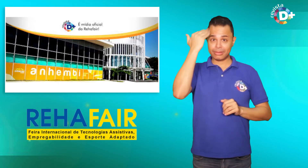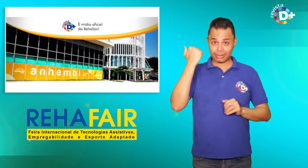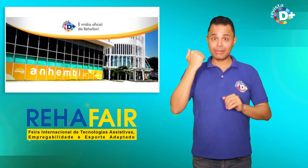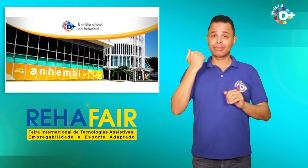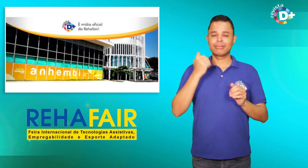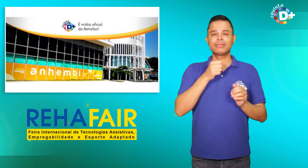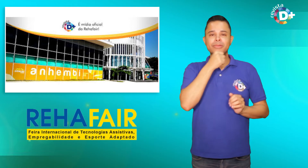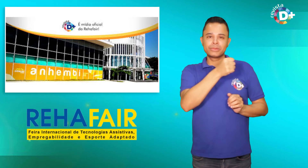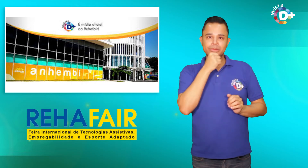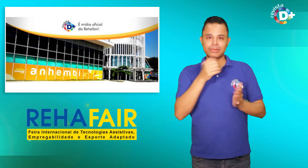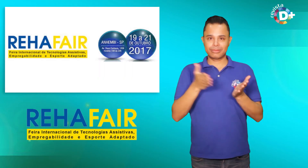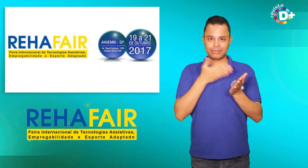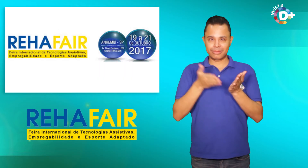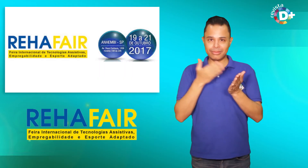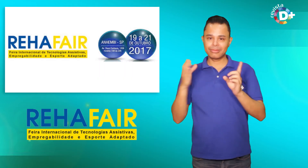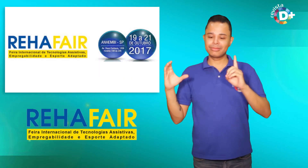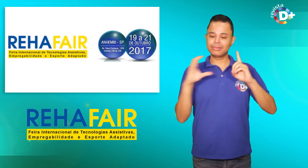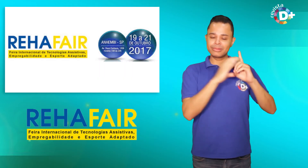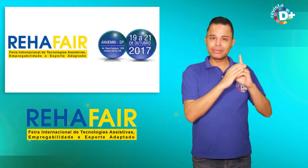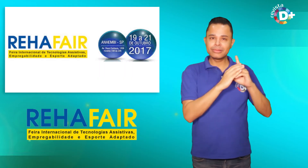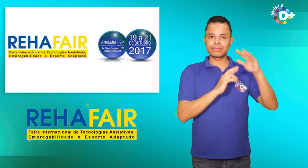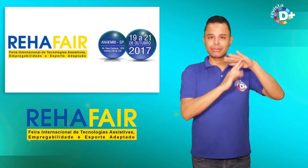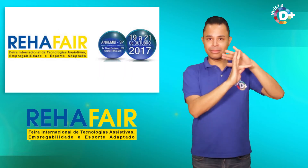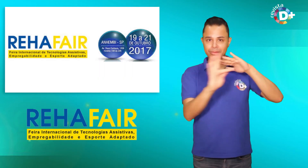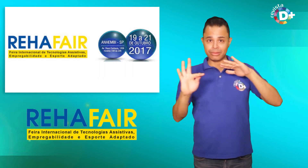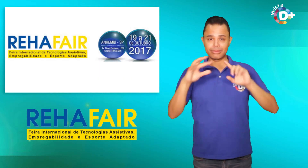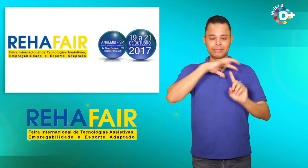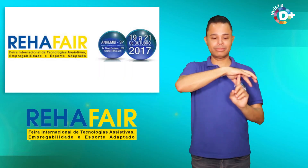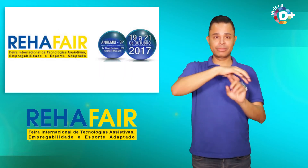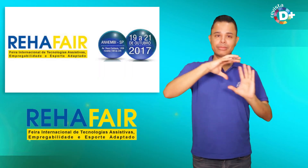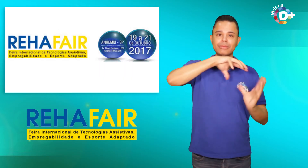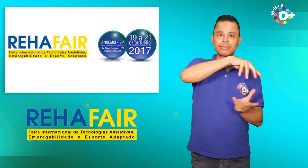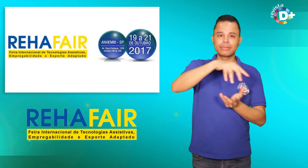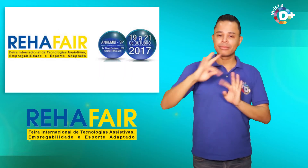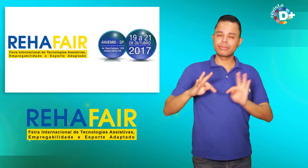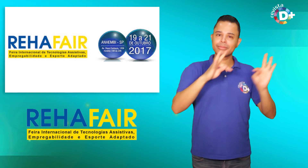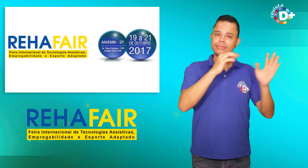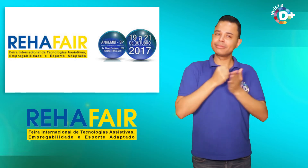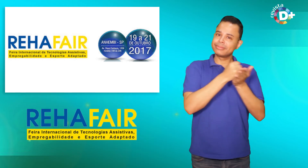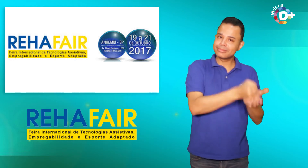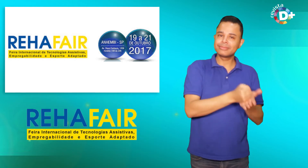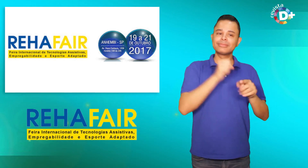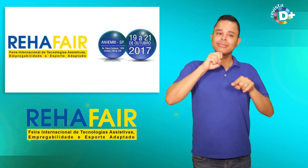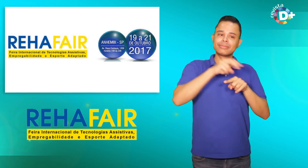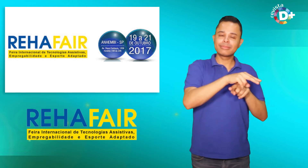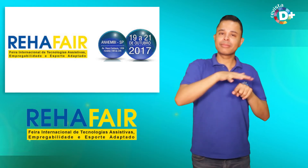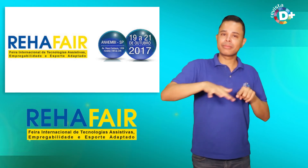cobertura jornalística da Reafer, Feira Internacional de Tecnologias Assistivas, Empregabilidade e Esportes